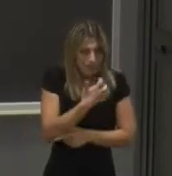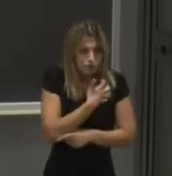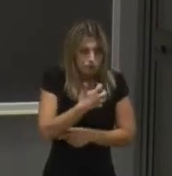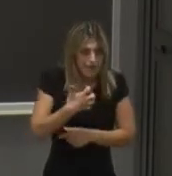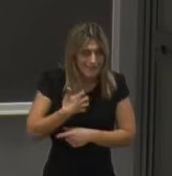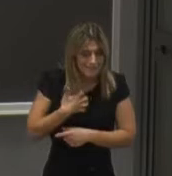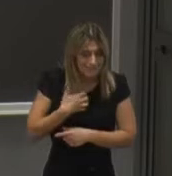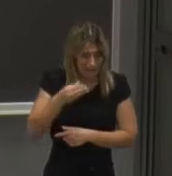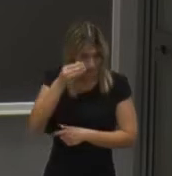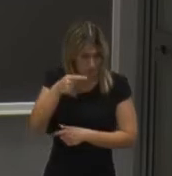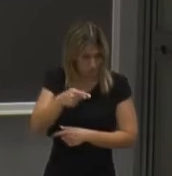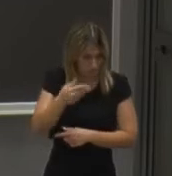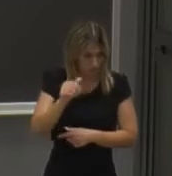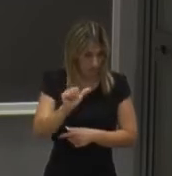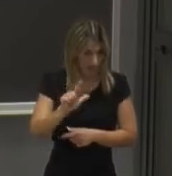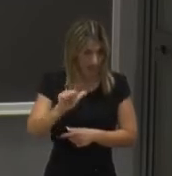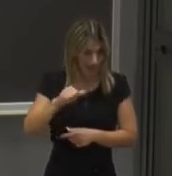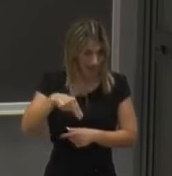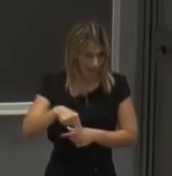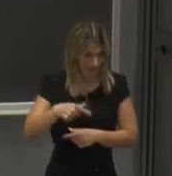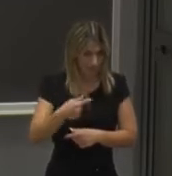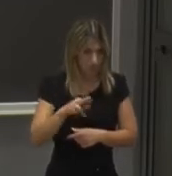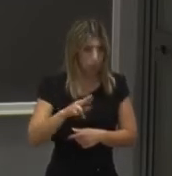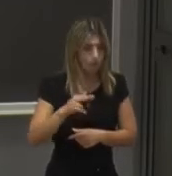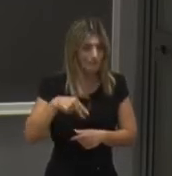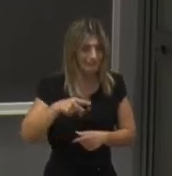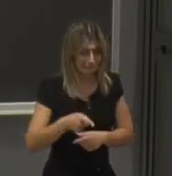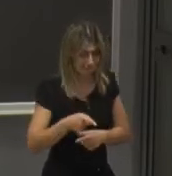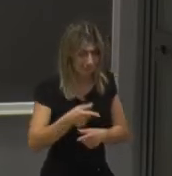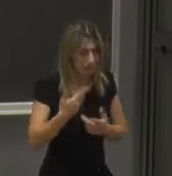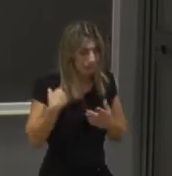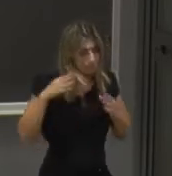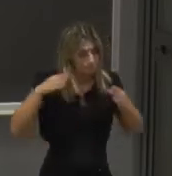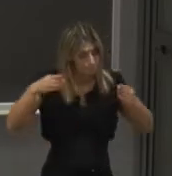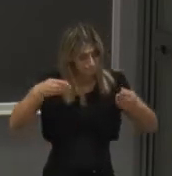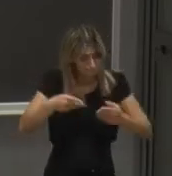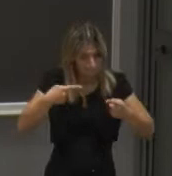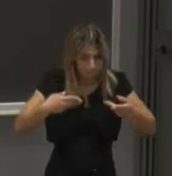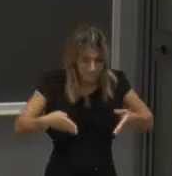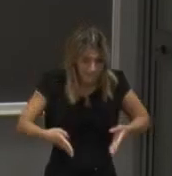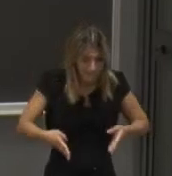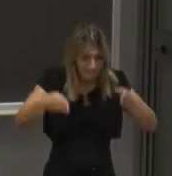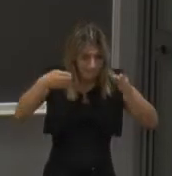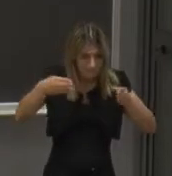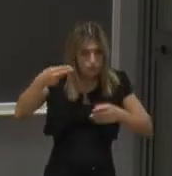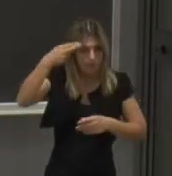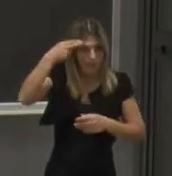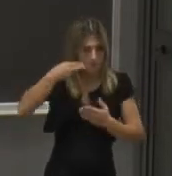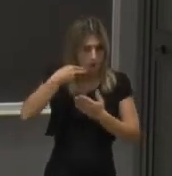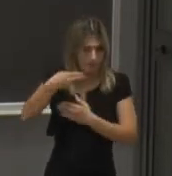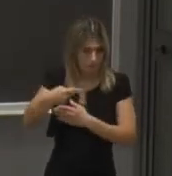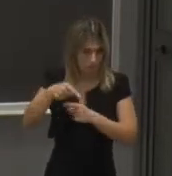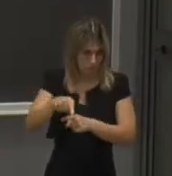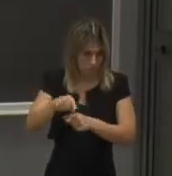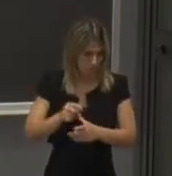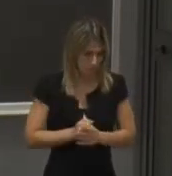scienziato Alan Turing al quale abbiamo dedicato l'edificio che ospita